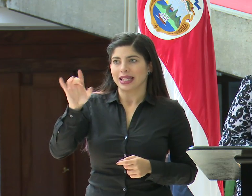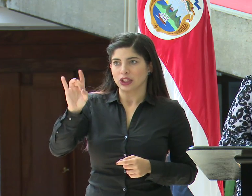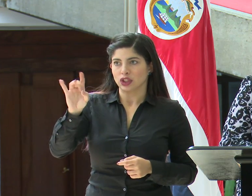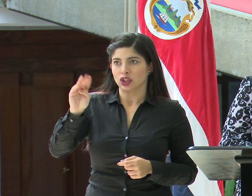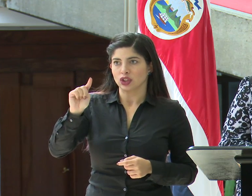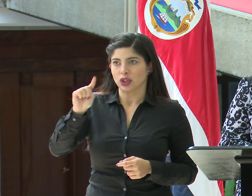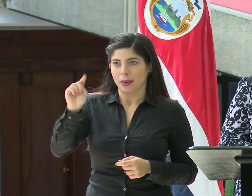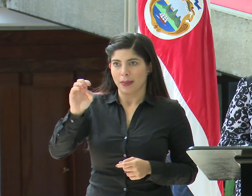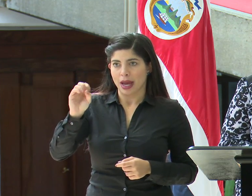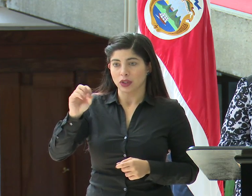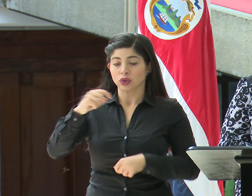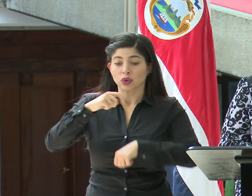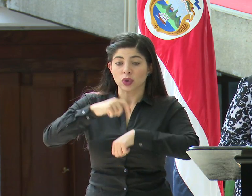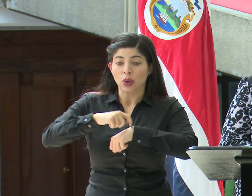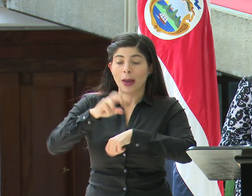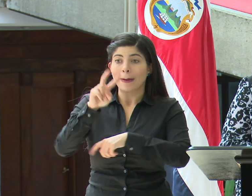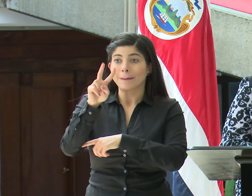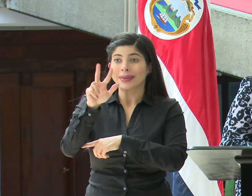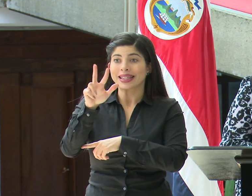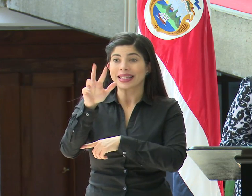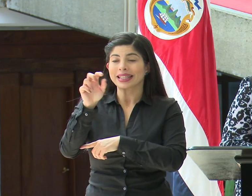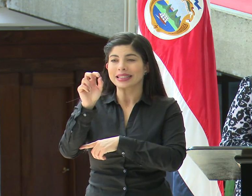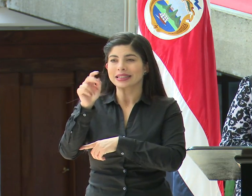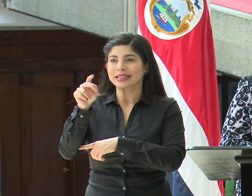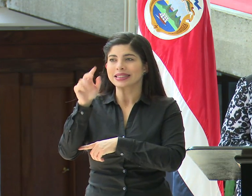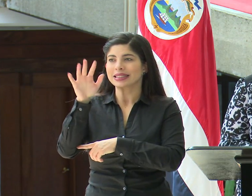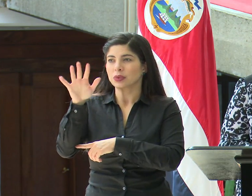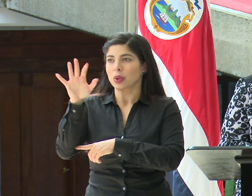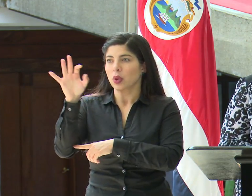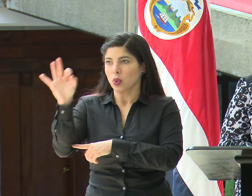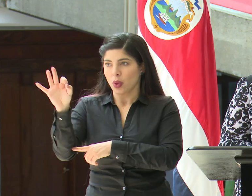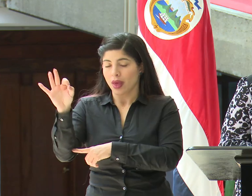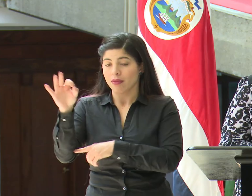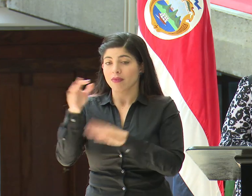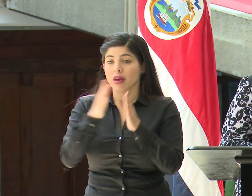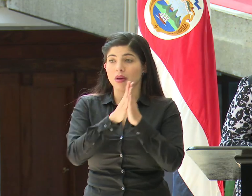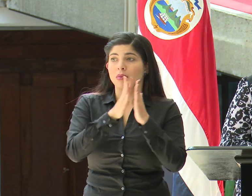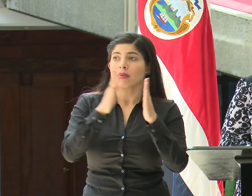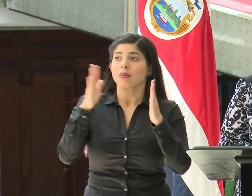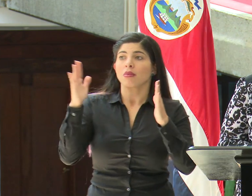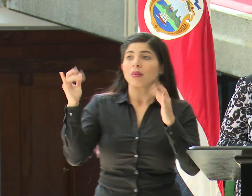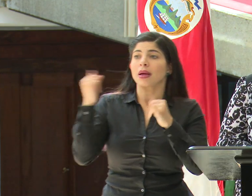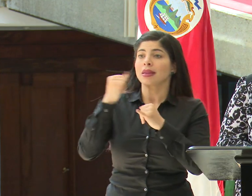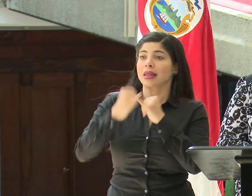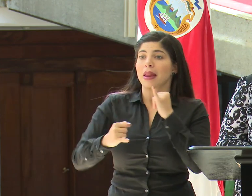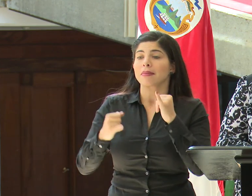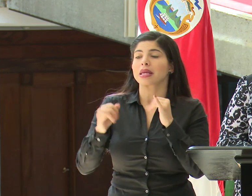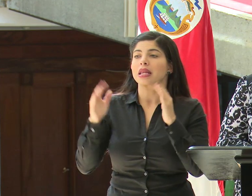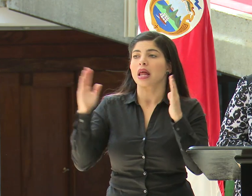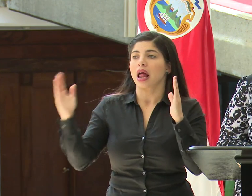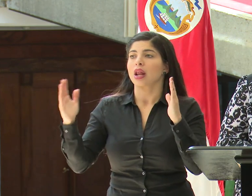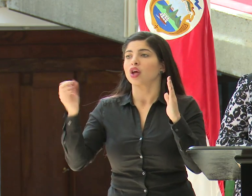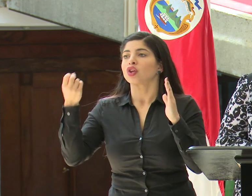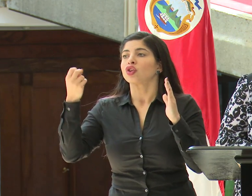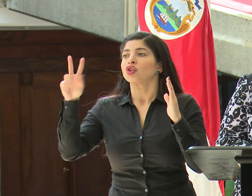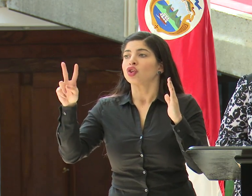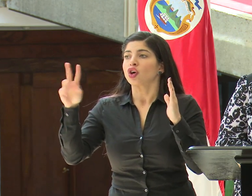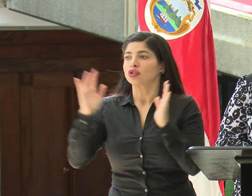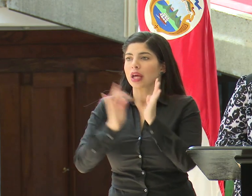marzo a las 23.59 y finalizaría el 12 de